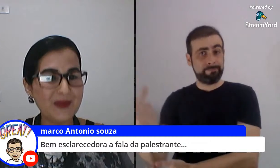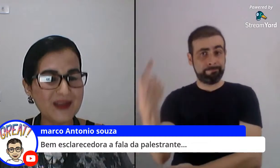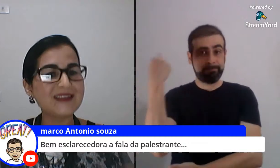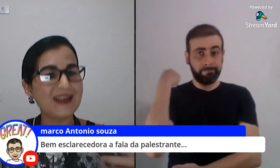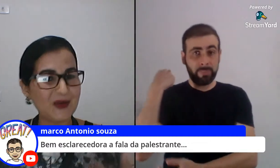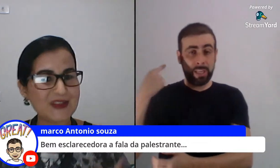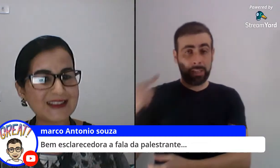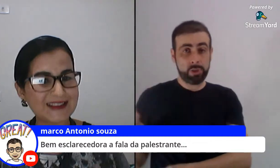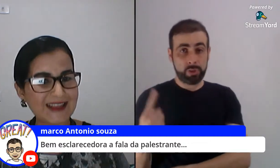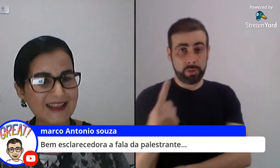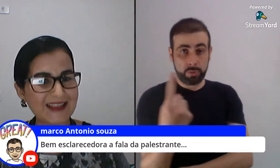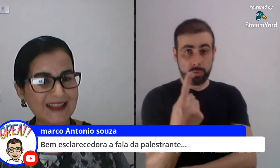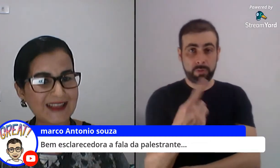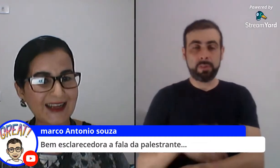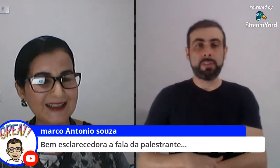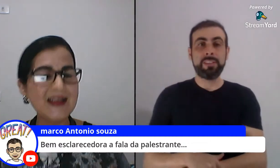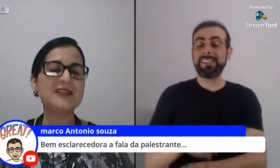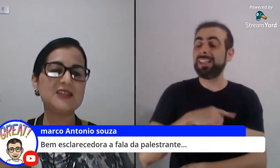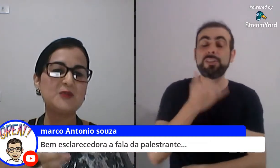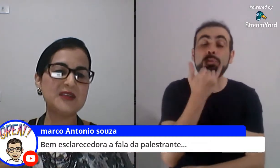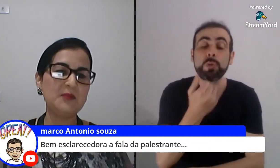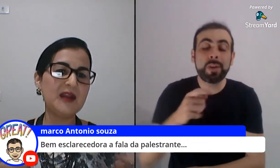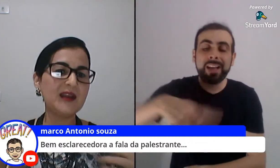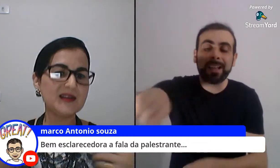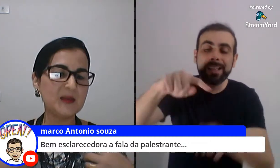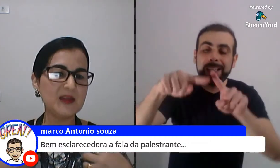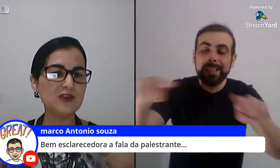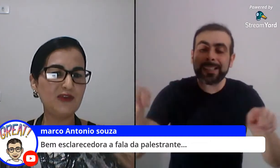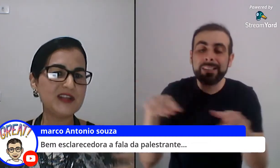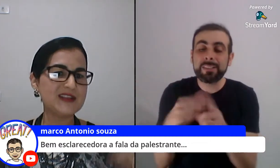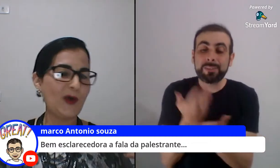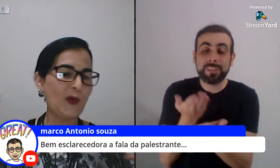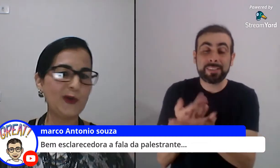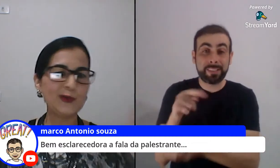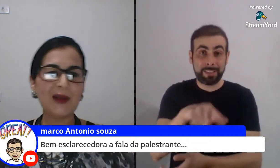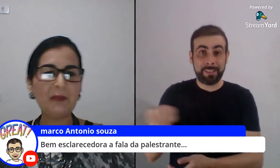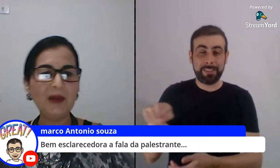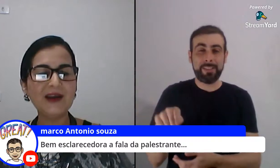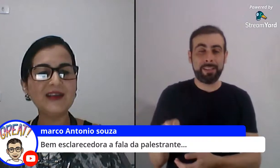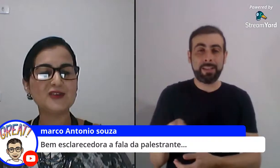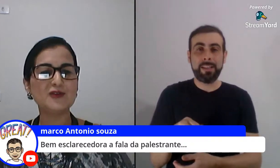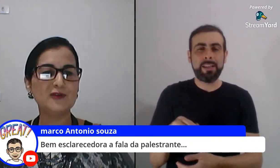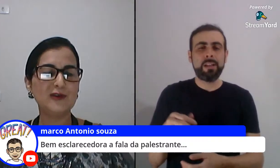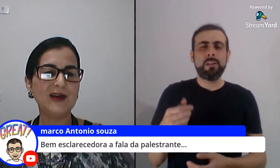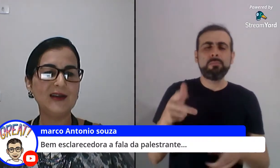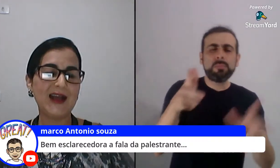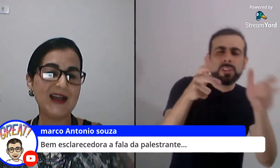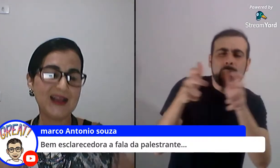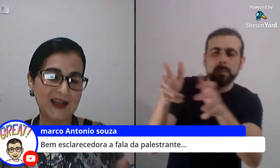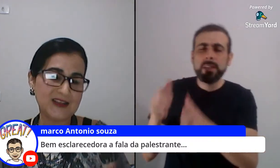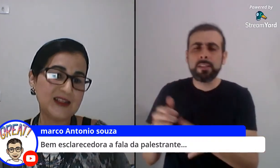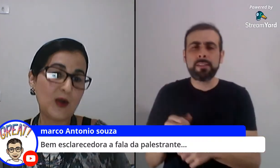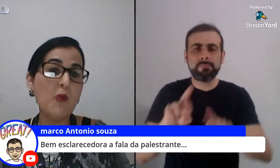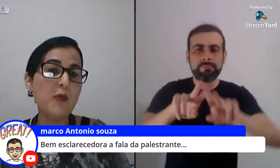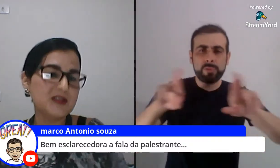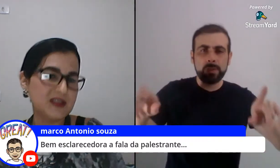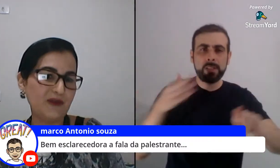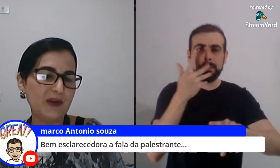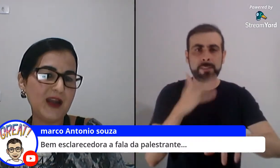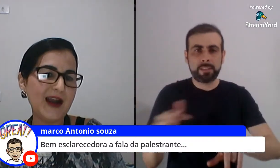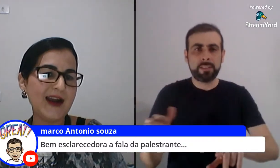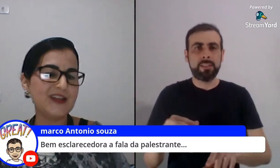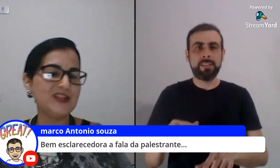diferentes famílias que tem na nossa sala que as crianças perceberem que elas também são diferentes na cor no tamanho às vezes a